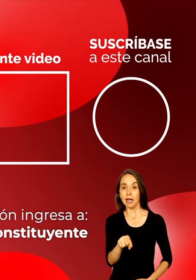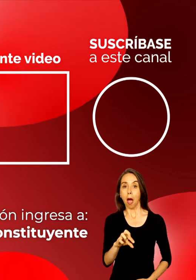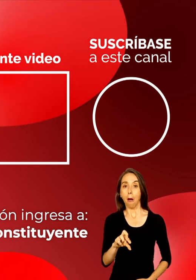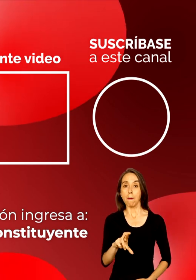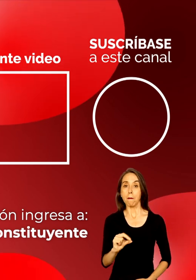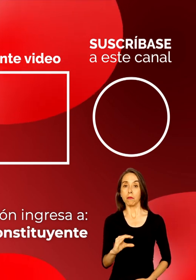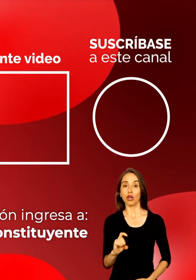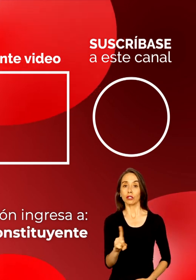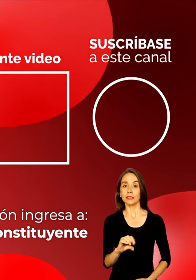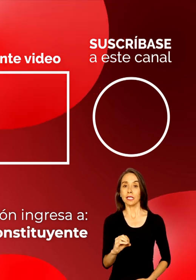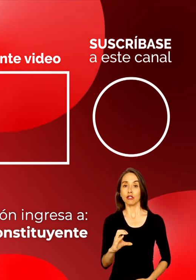constituyente.